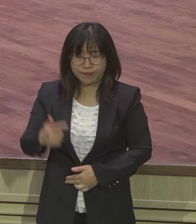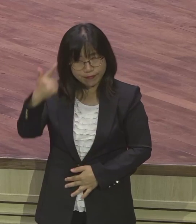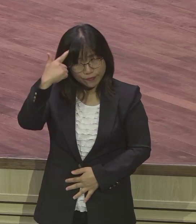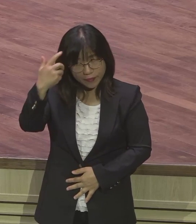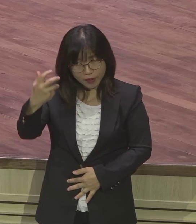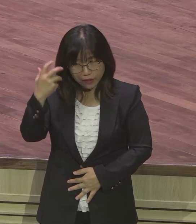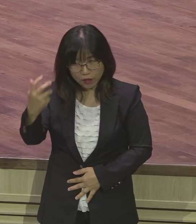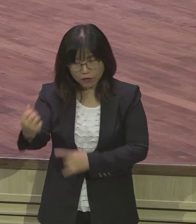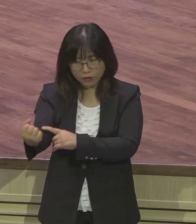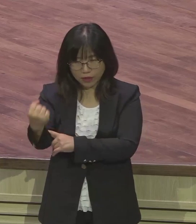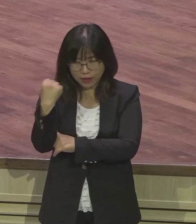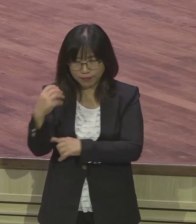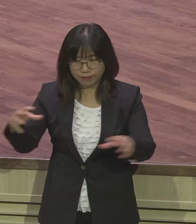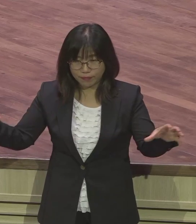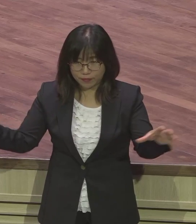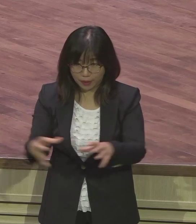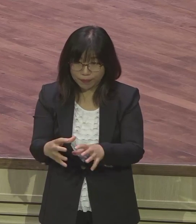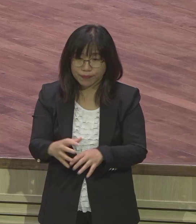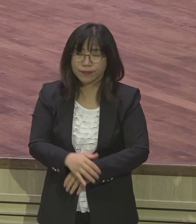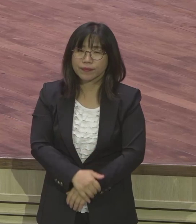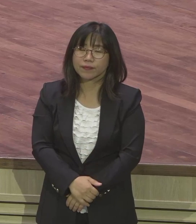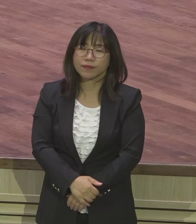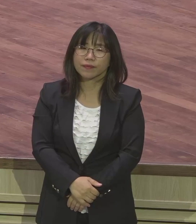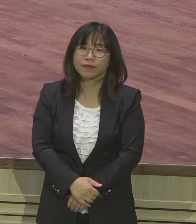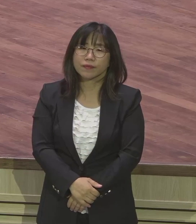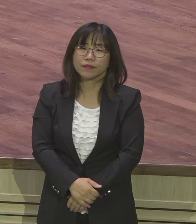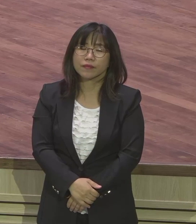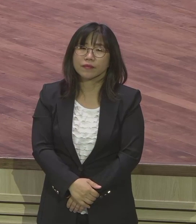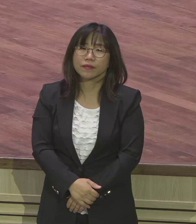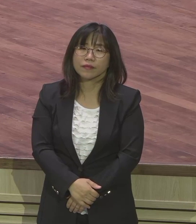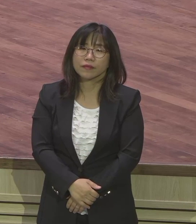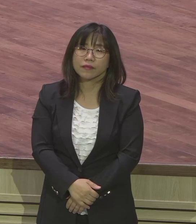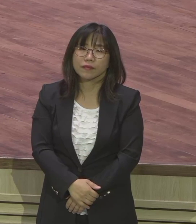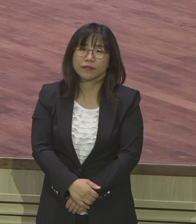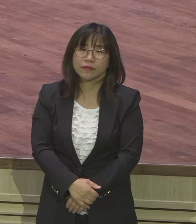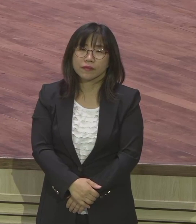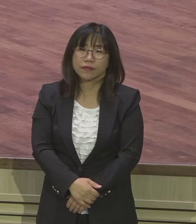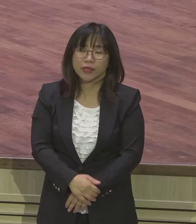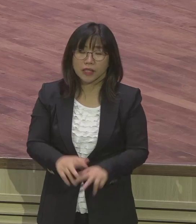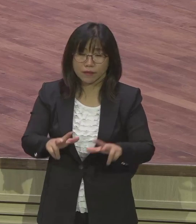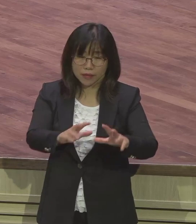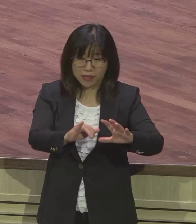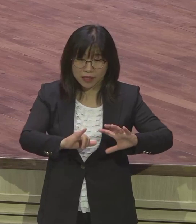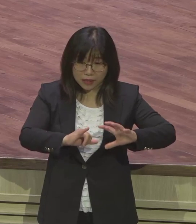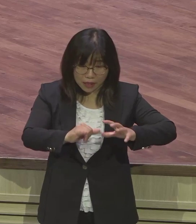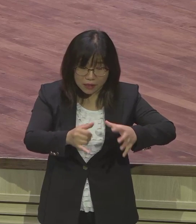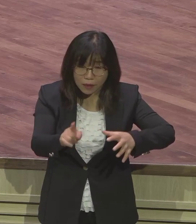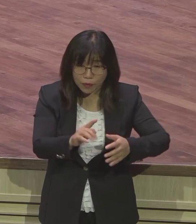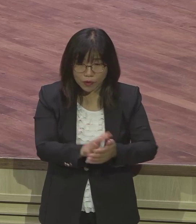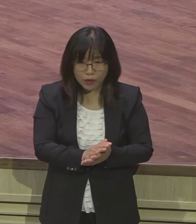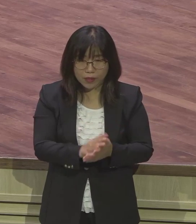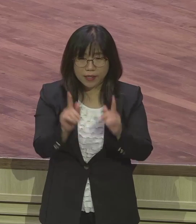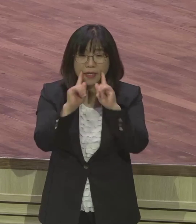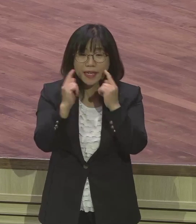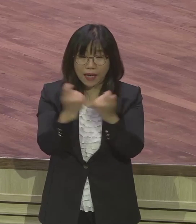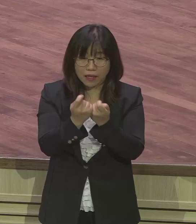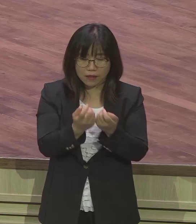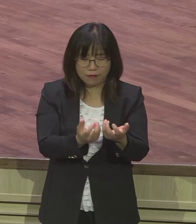세상은요 계속해서요 개인 중심으로 뜯어놓고요 개인 중심이요 전부 다